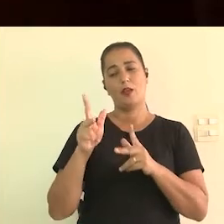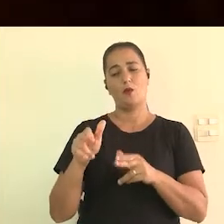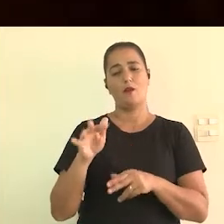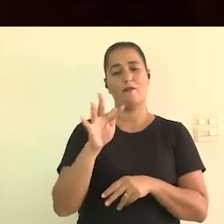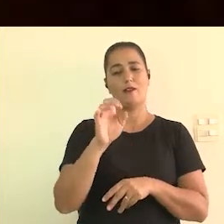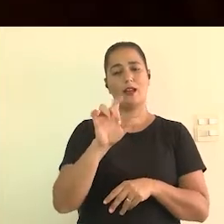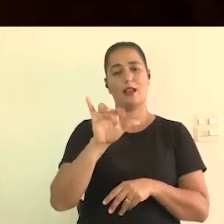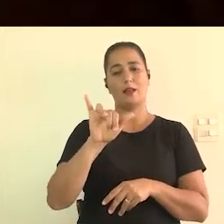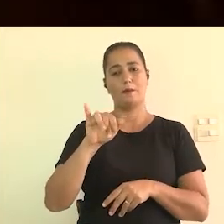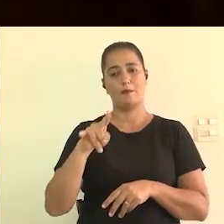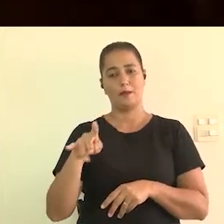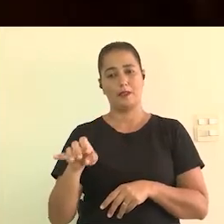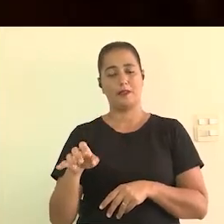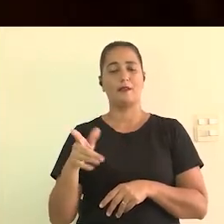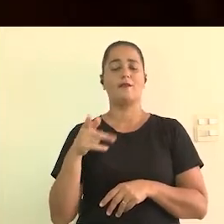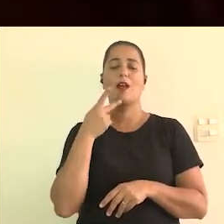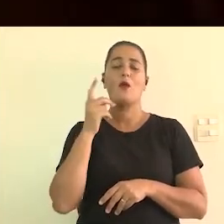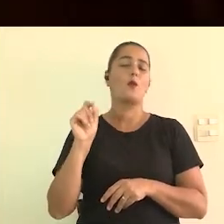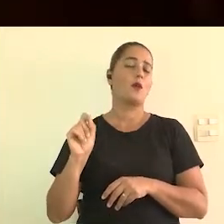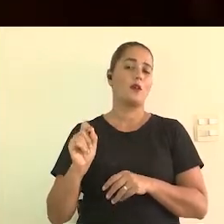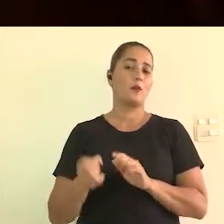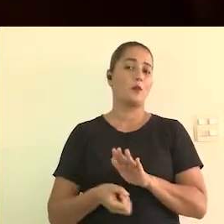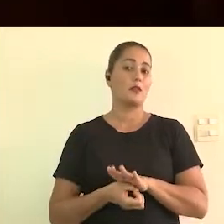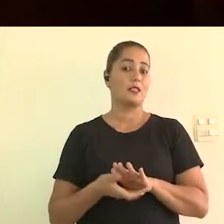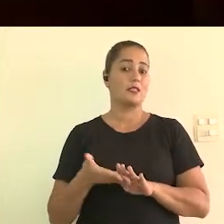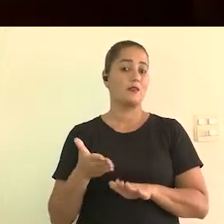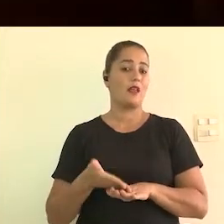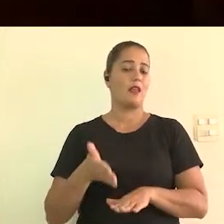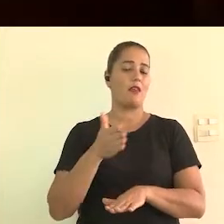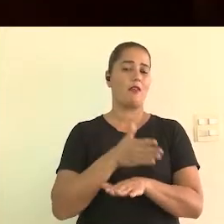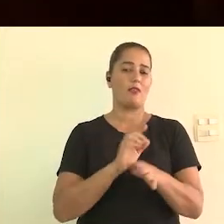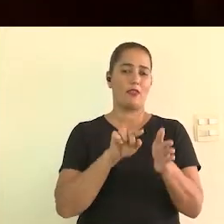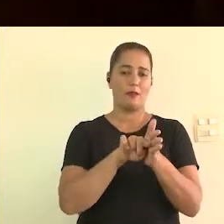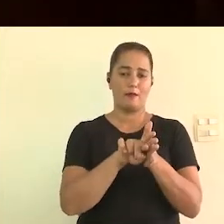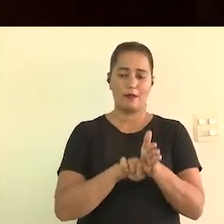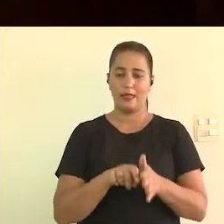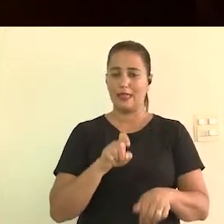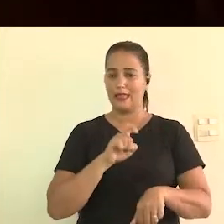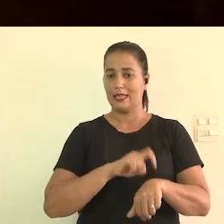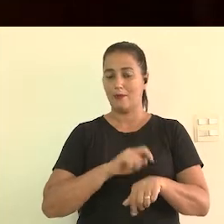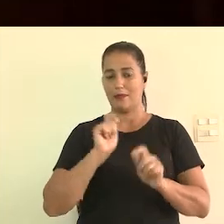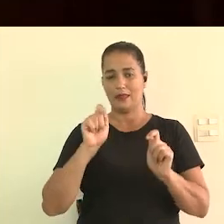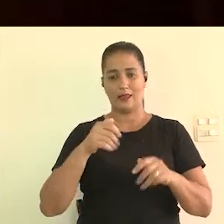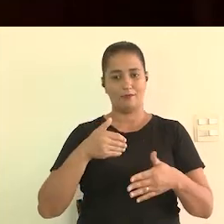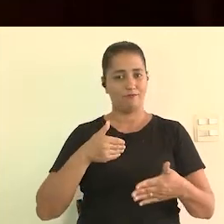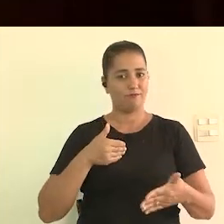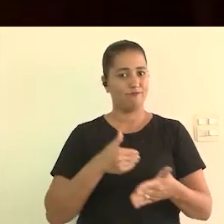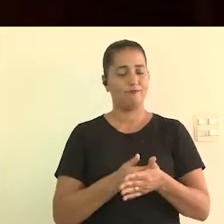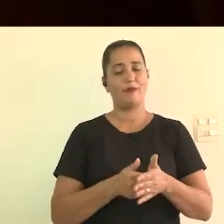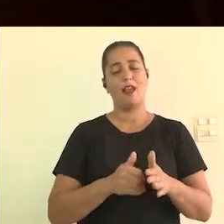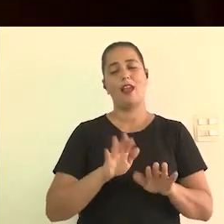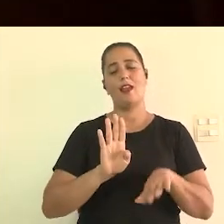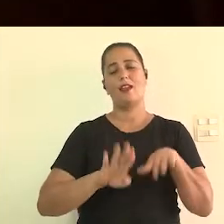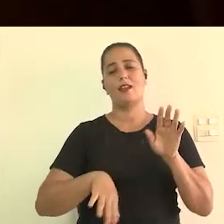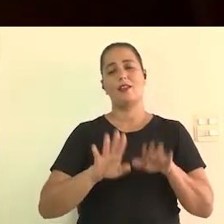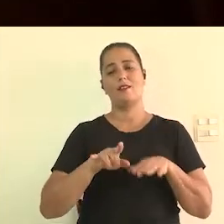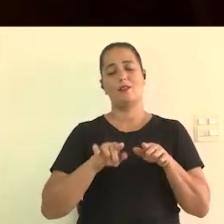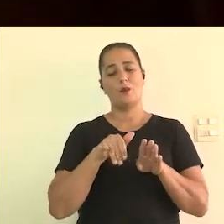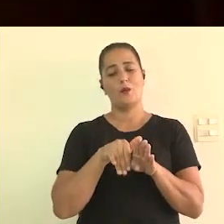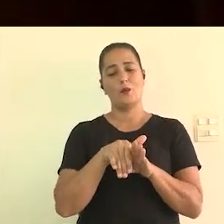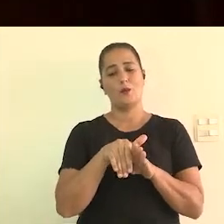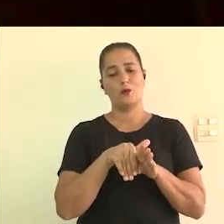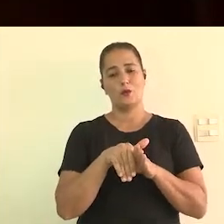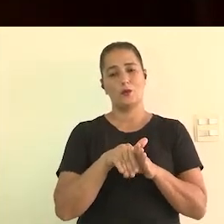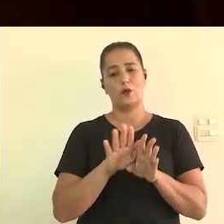muitas vezes a gente precisa de pesquisa se a gente não tem tempo para fazer essa às vezes até de consultor de